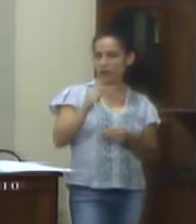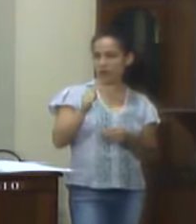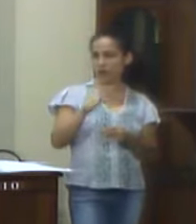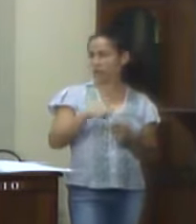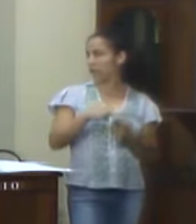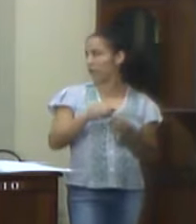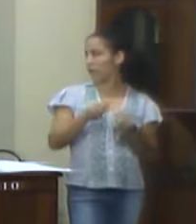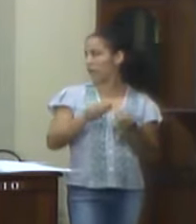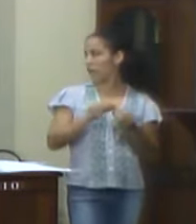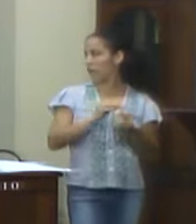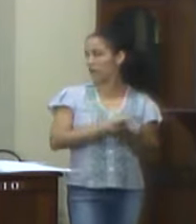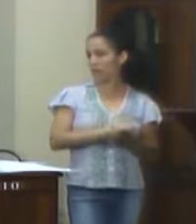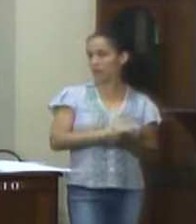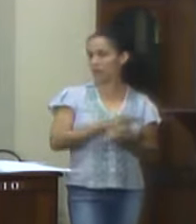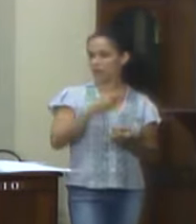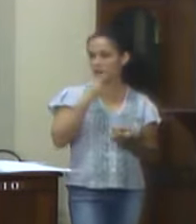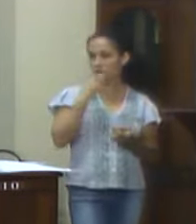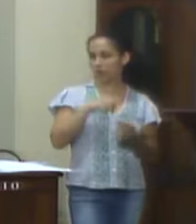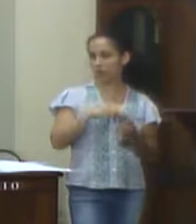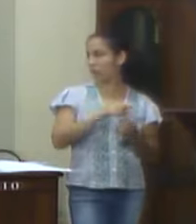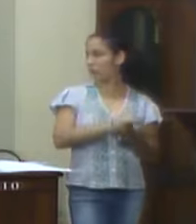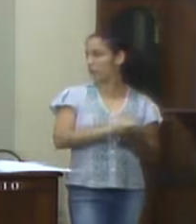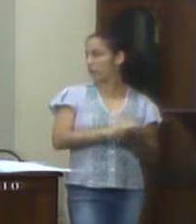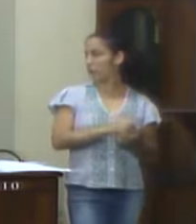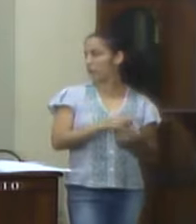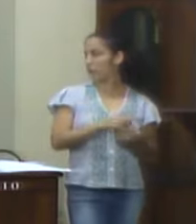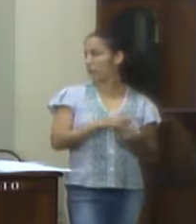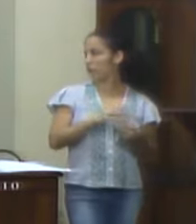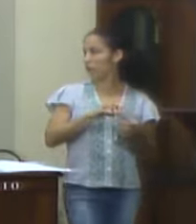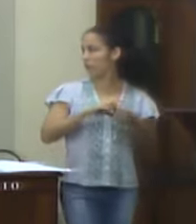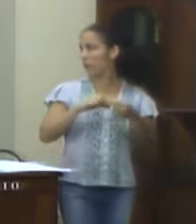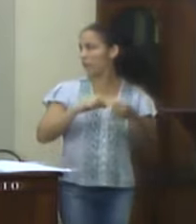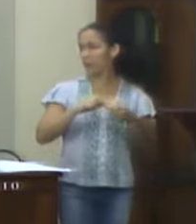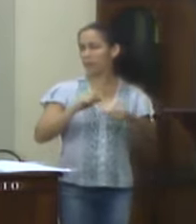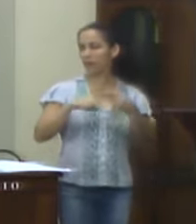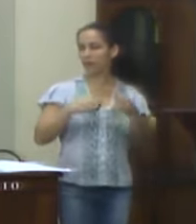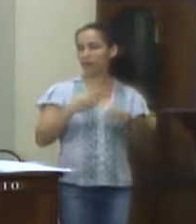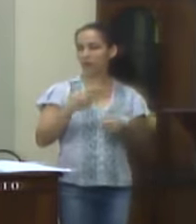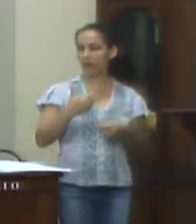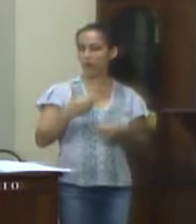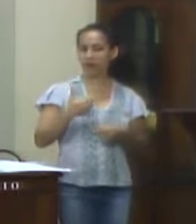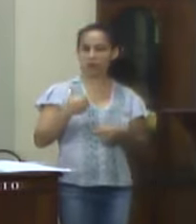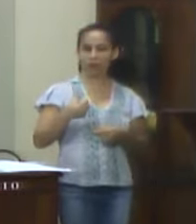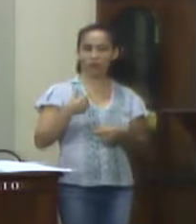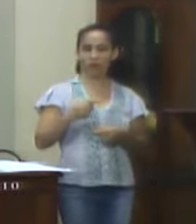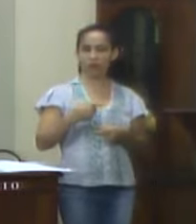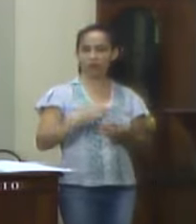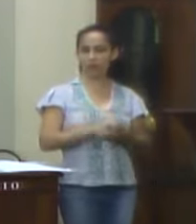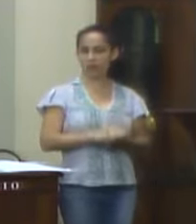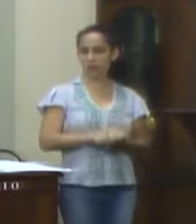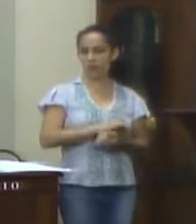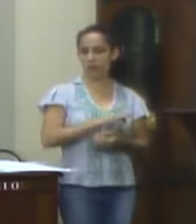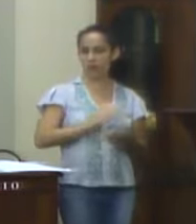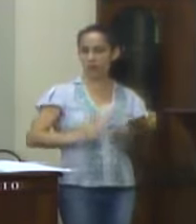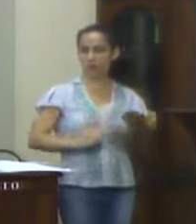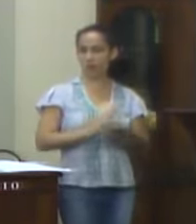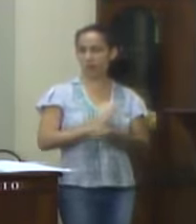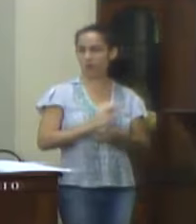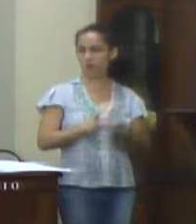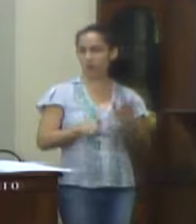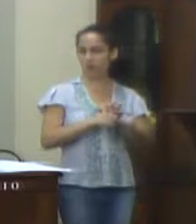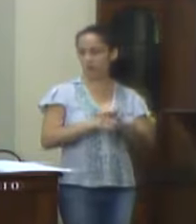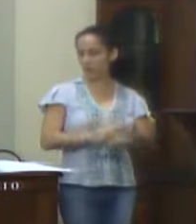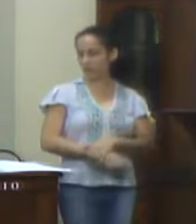artigo 165 da Constituição Federal, combinado com o artigo 167, inciso 1. Se aprovada esta lei,